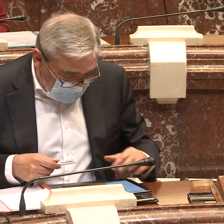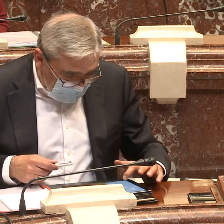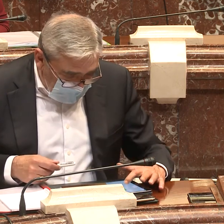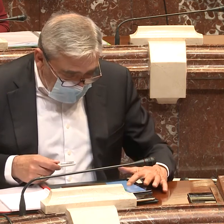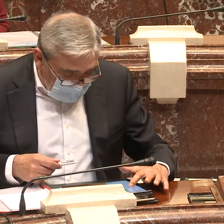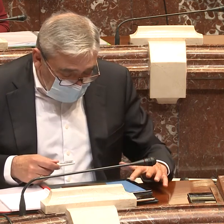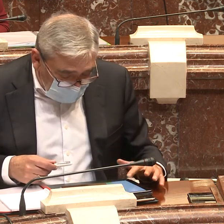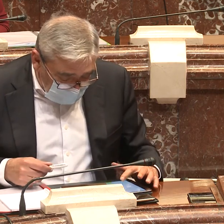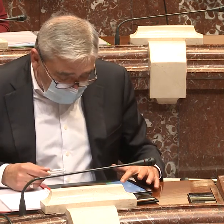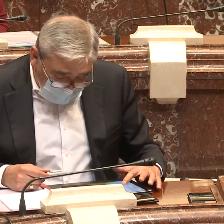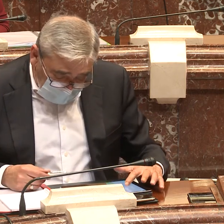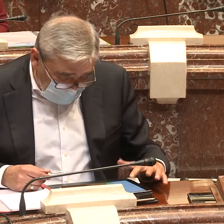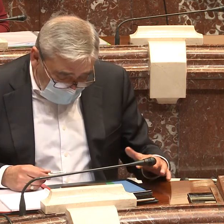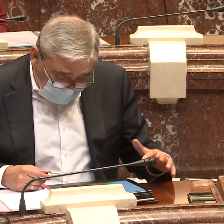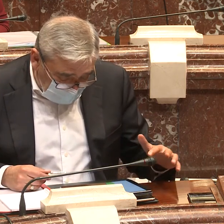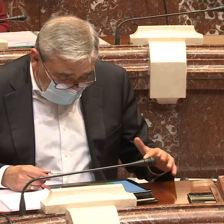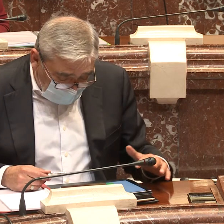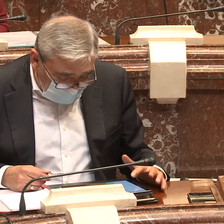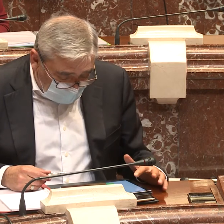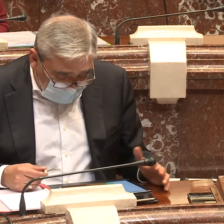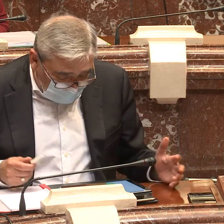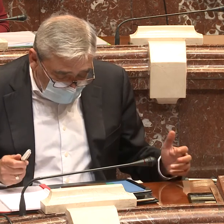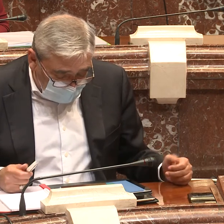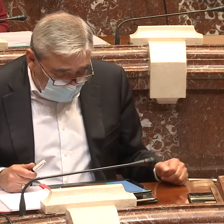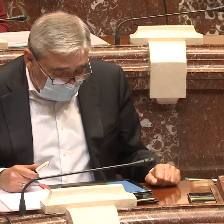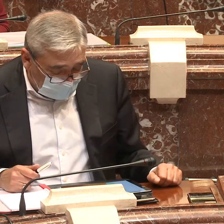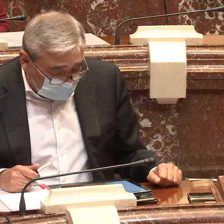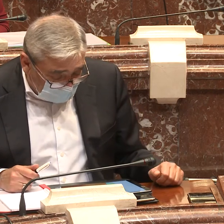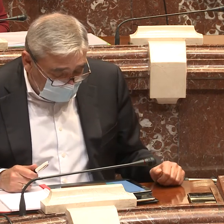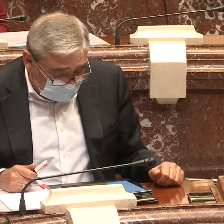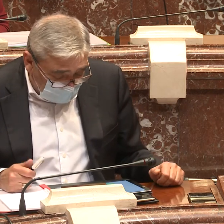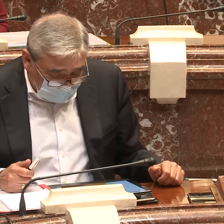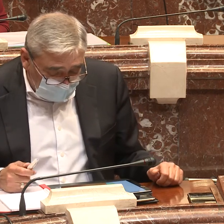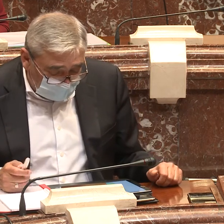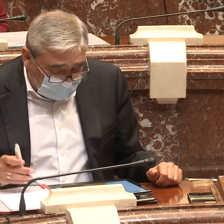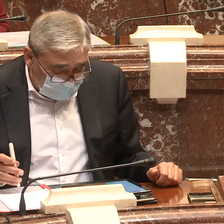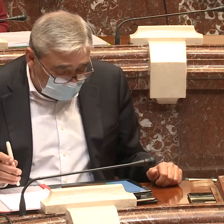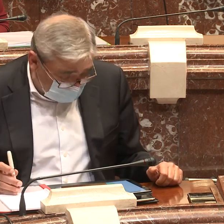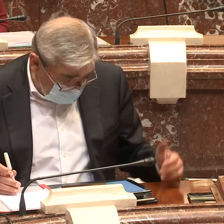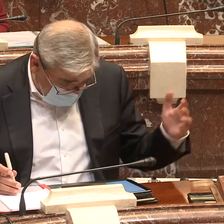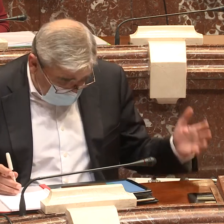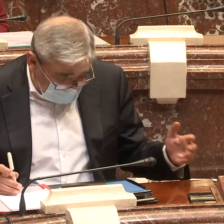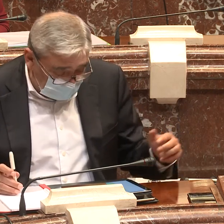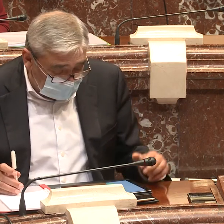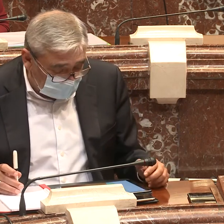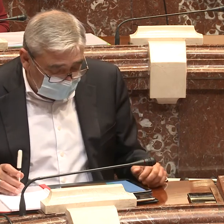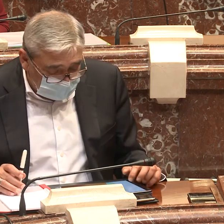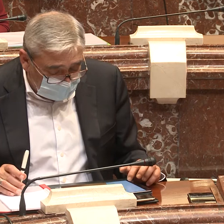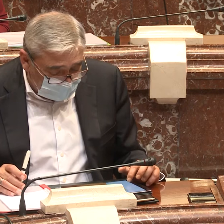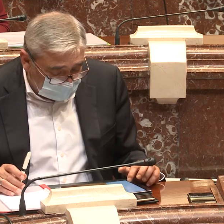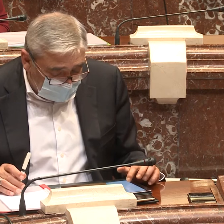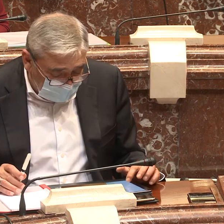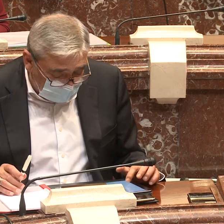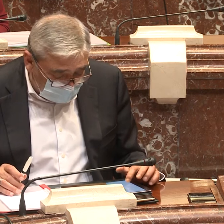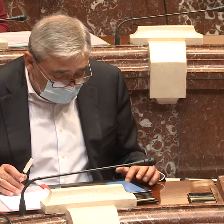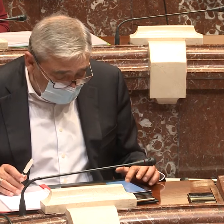intervención, solamente decirle que, efectivamente, compartimos con usted que hay que promover la formación de la lengua de signos, especialmente entre el personal